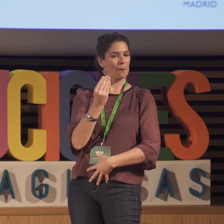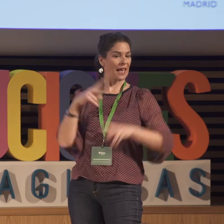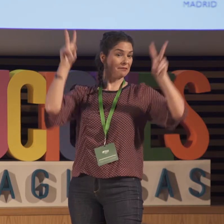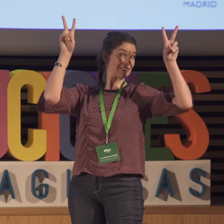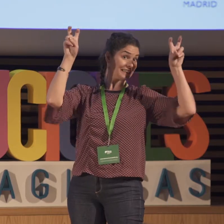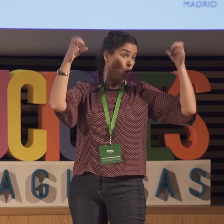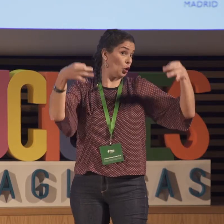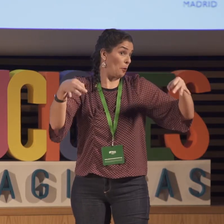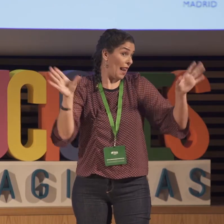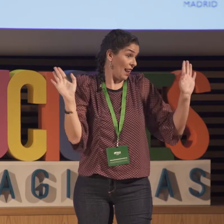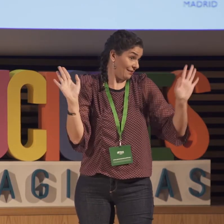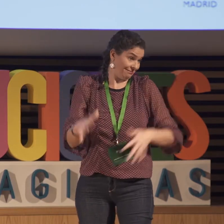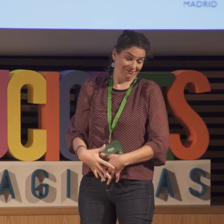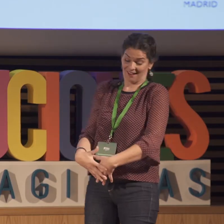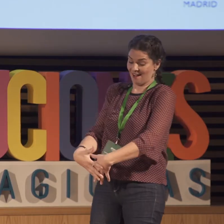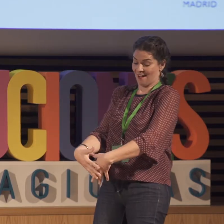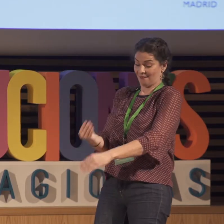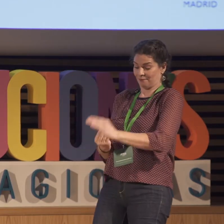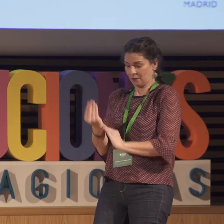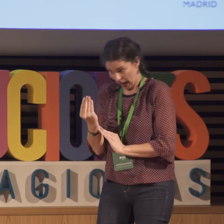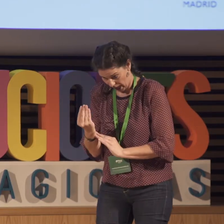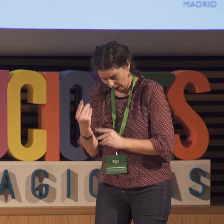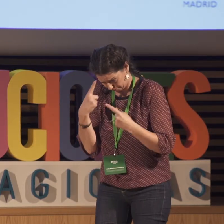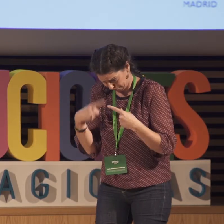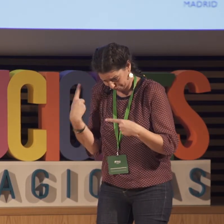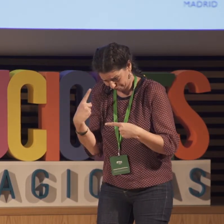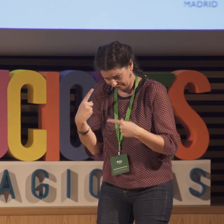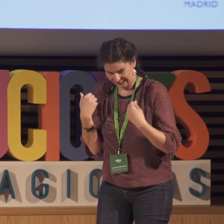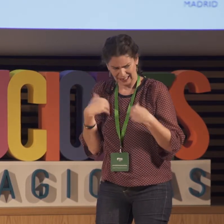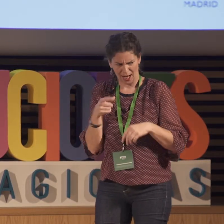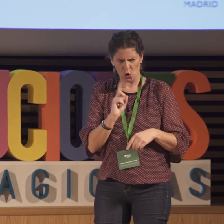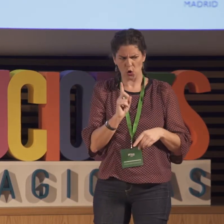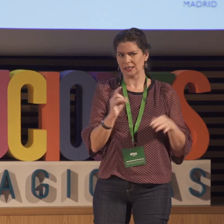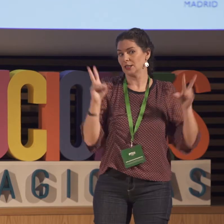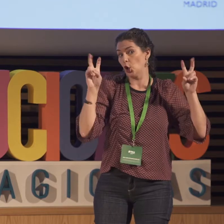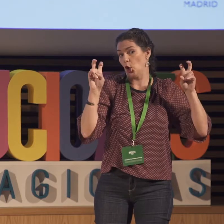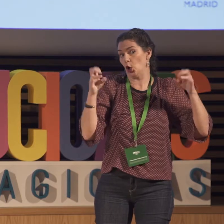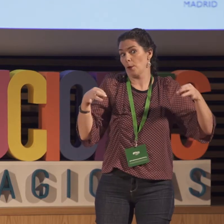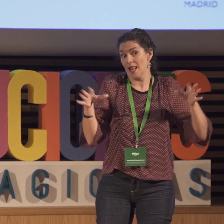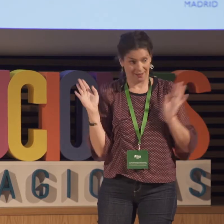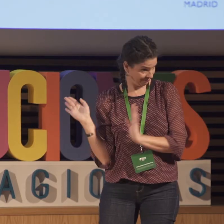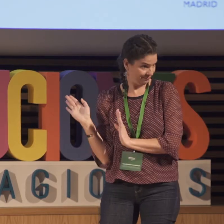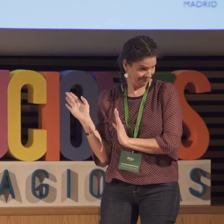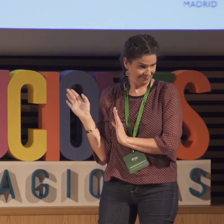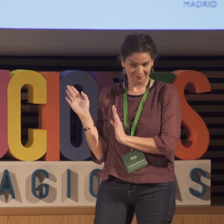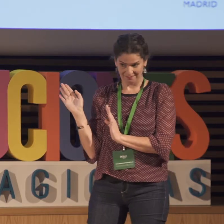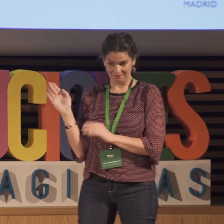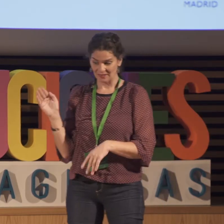al bebé, al bebé, lo pongo entre comillas, normal, y una vez nace, bueno, se le rompen todos los esquemas, sale fuera de la